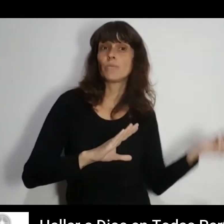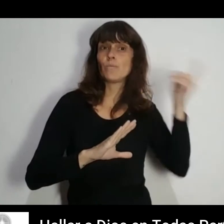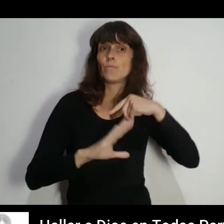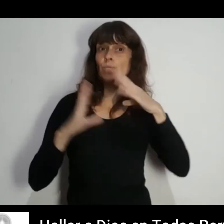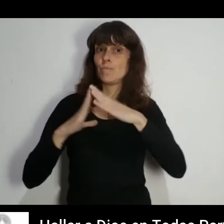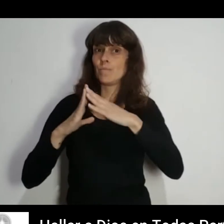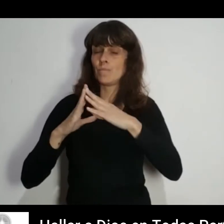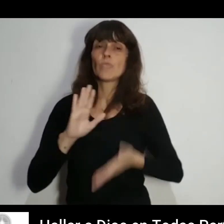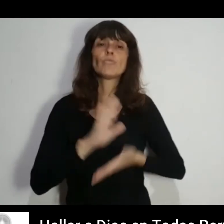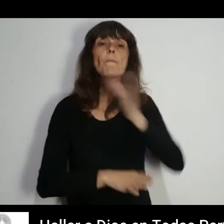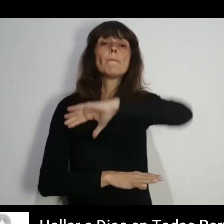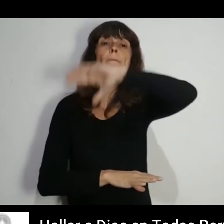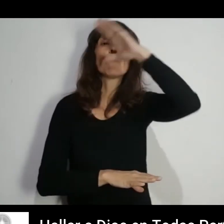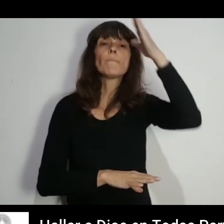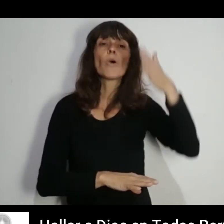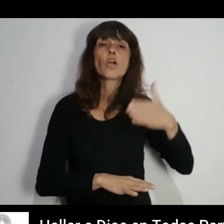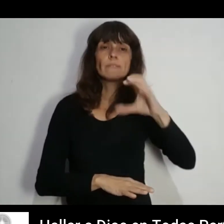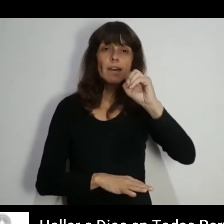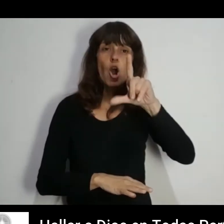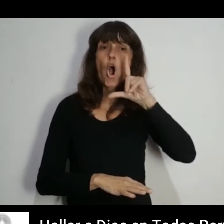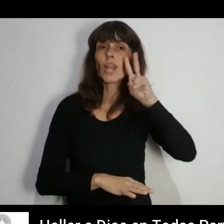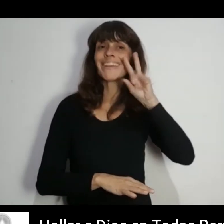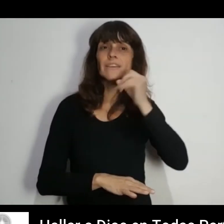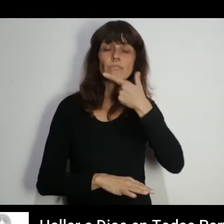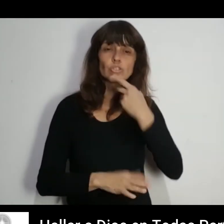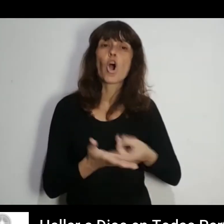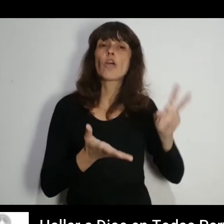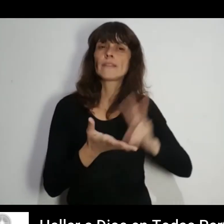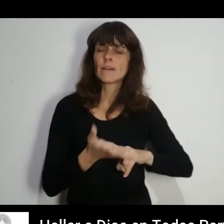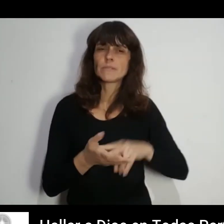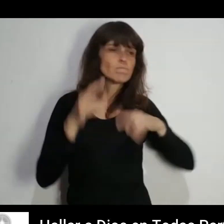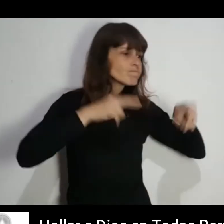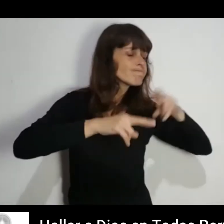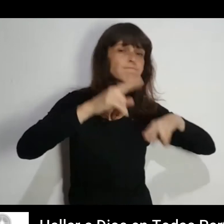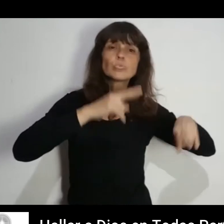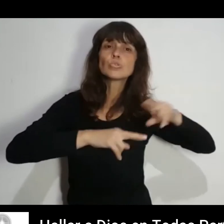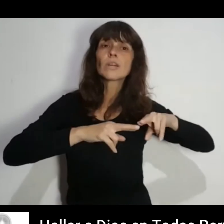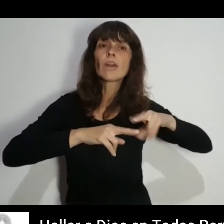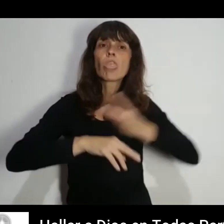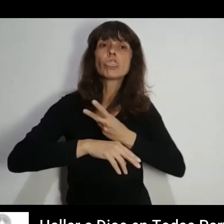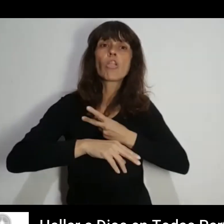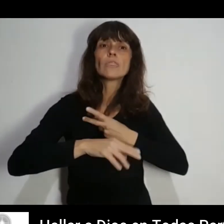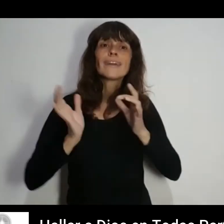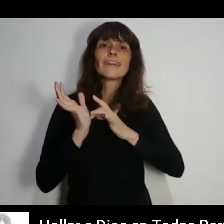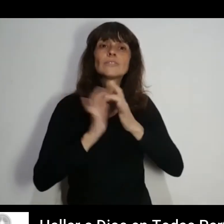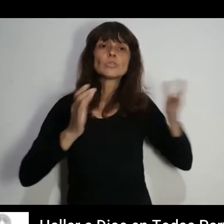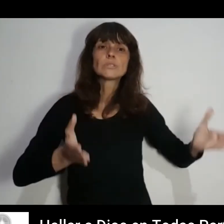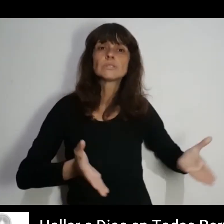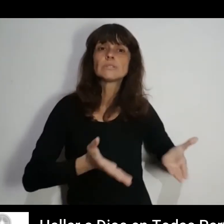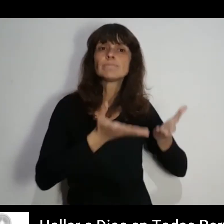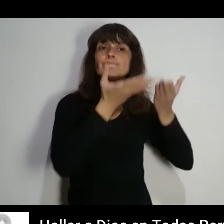Antes de volver a casa Fui al monte de los olivos una vez más Busqué el lugar donde Jesús ascendió al cielo